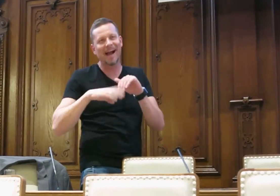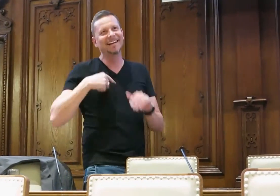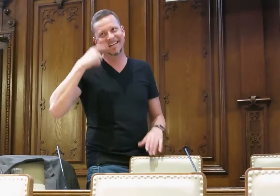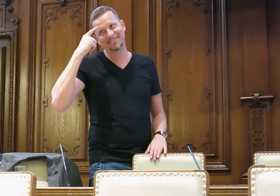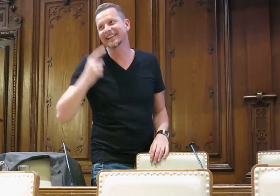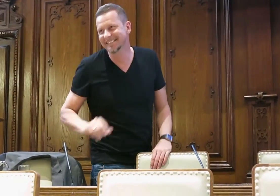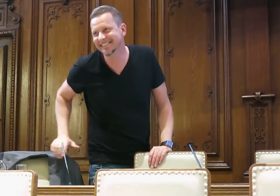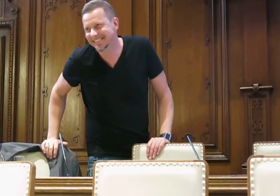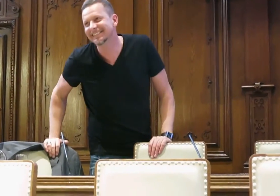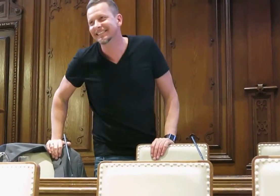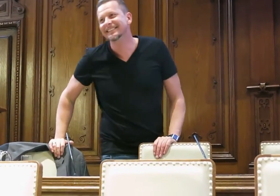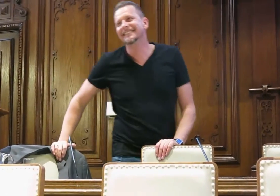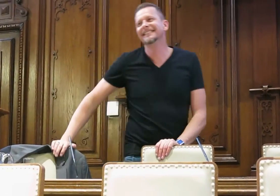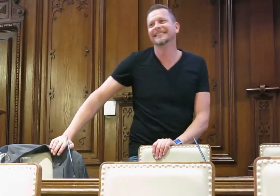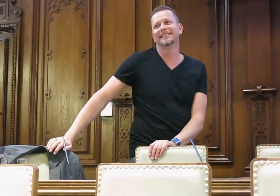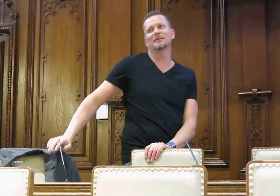Ich weiß, dass das ein bisschen gemein war.